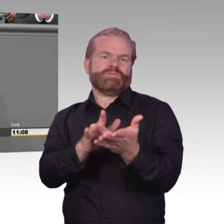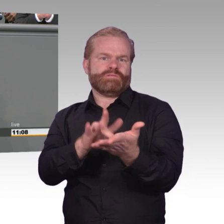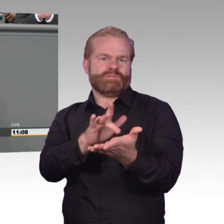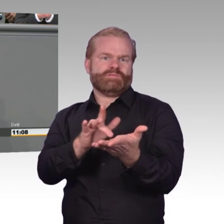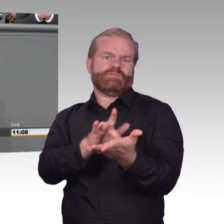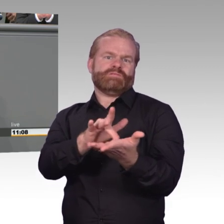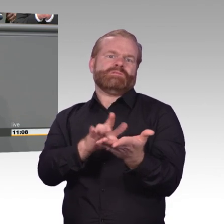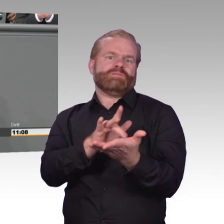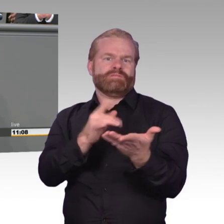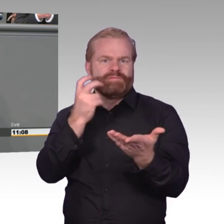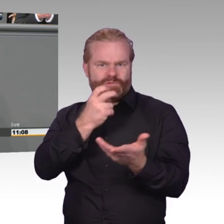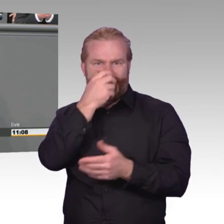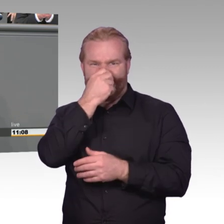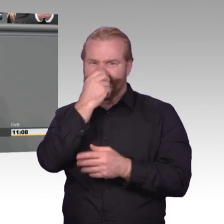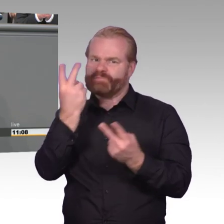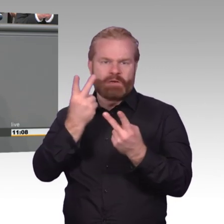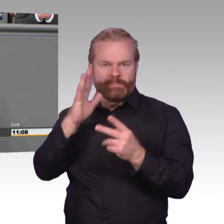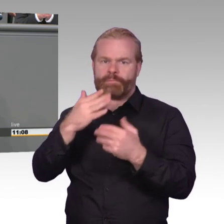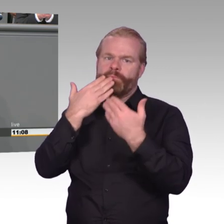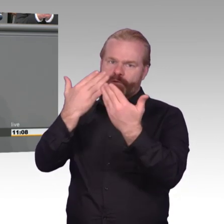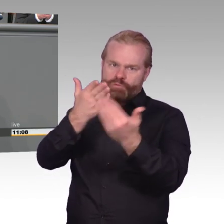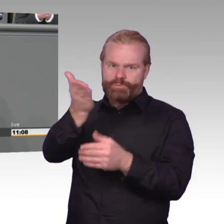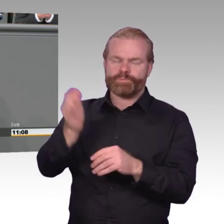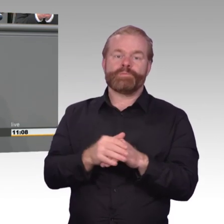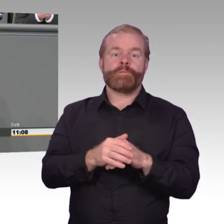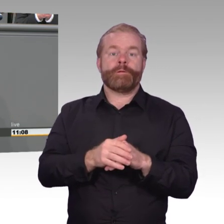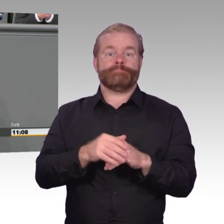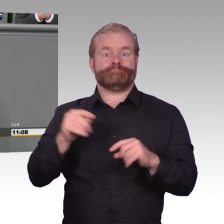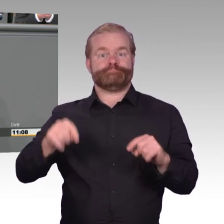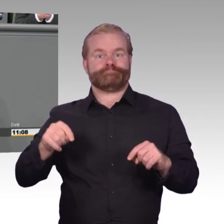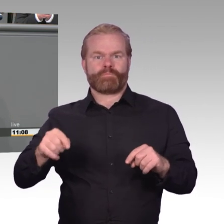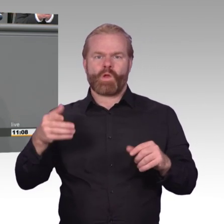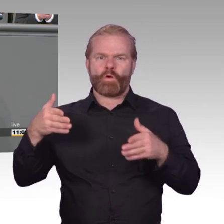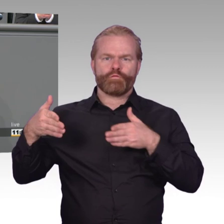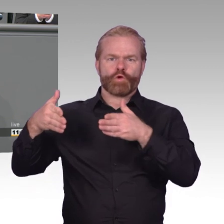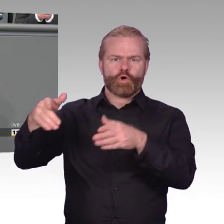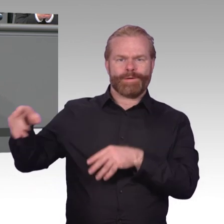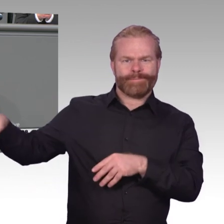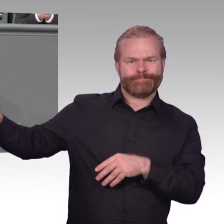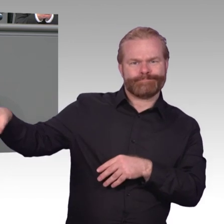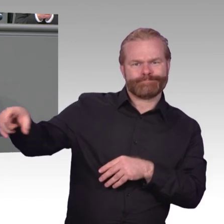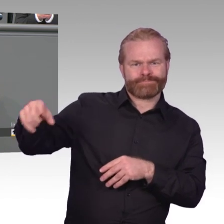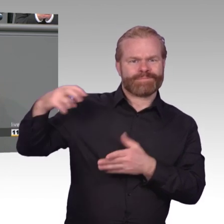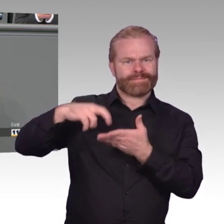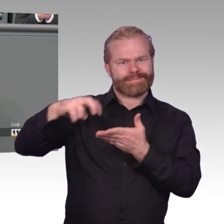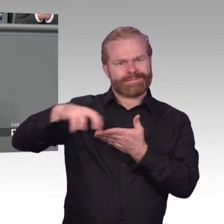jahrhundertelang Menschen gekämpft und ihr Leben gelassen haben, um für diese Kleinigkeiten, Grundrechte,